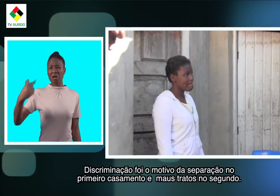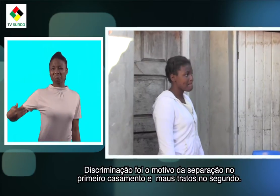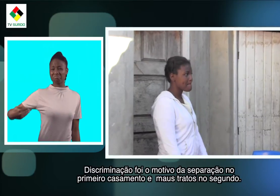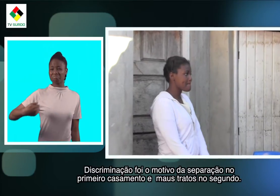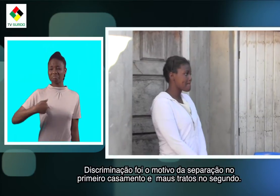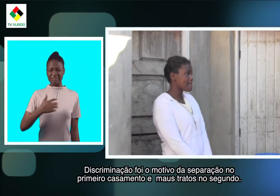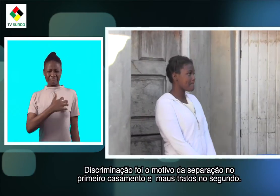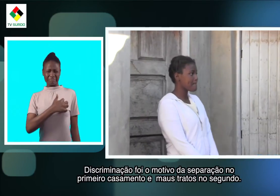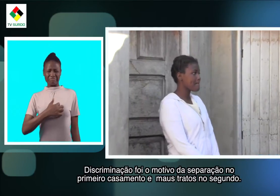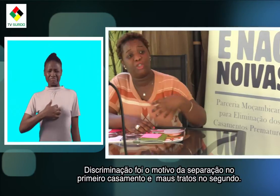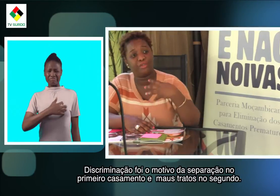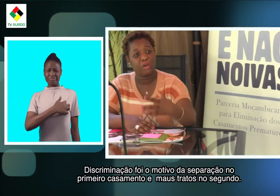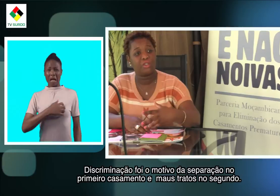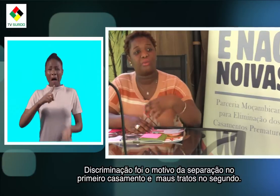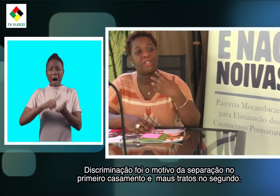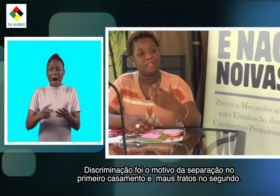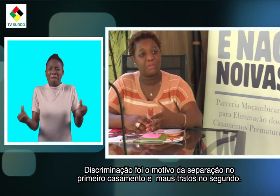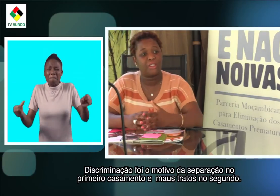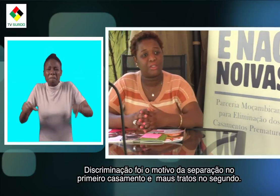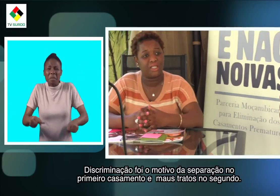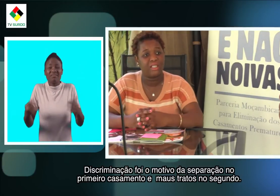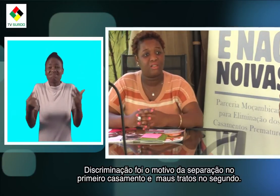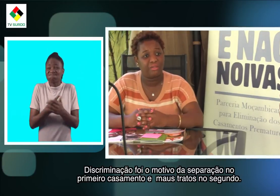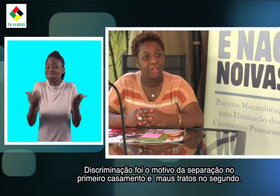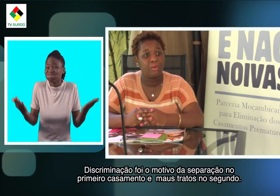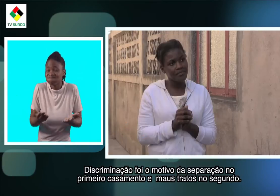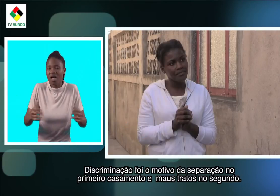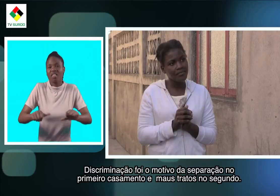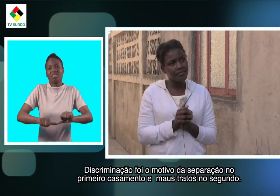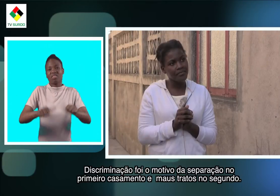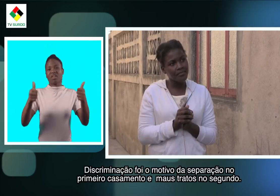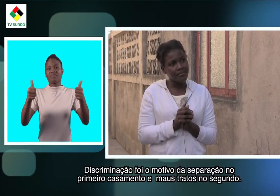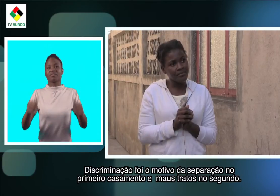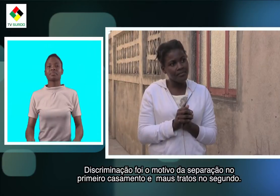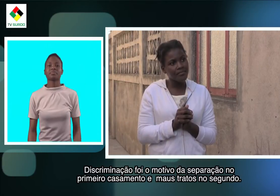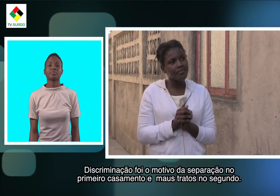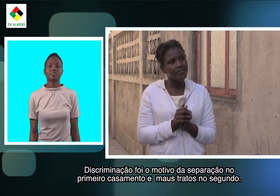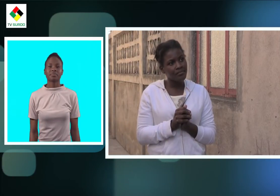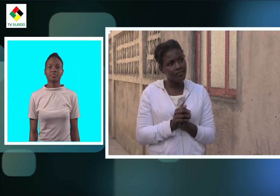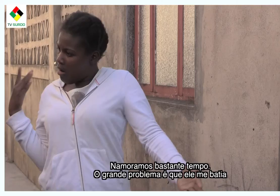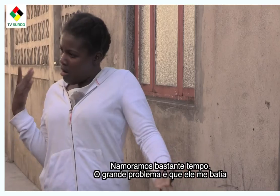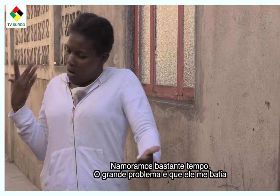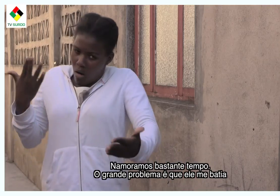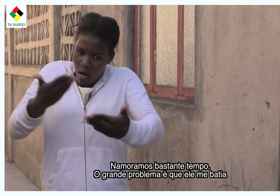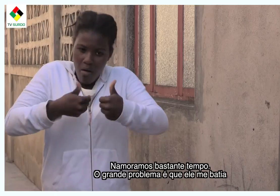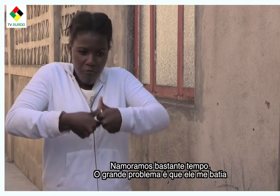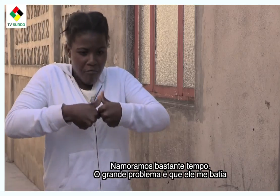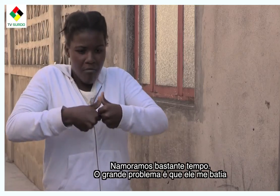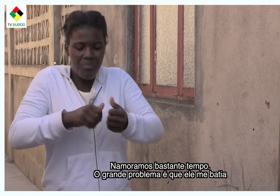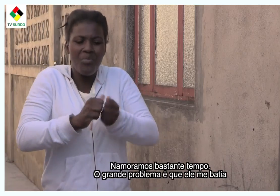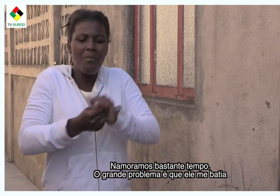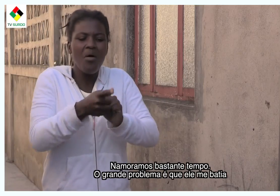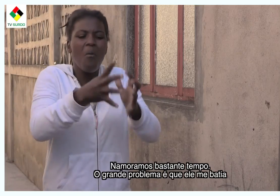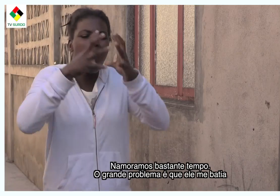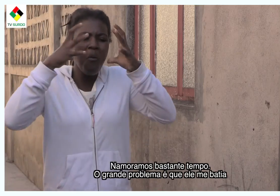Discriminação foi o motivo da separação no primeiro casamento e maus-tratos no segundo. Namoramos bastante tempo.